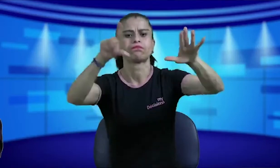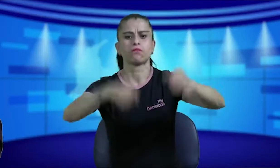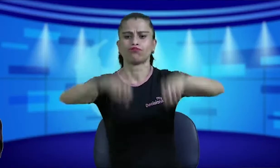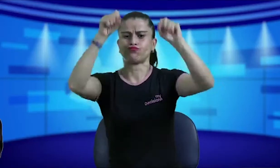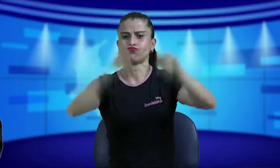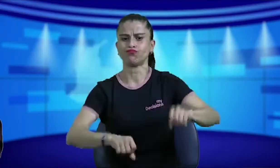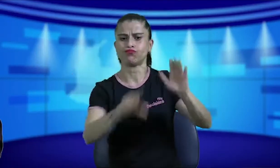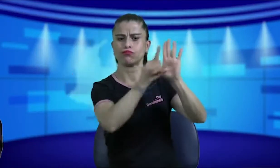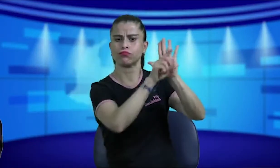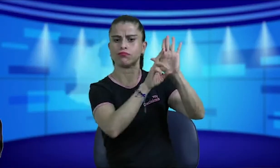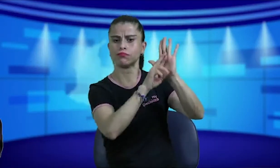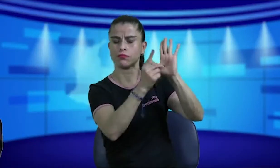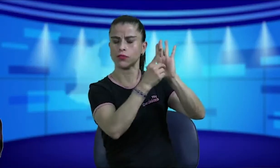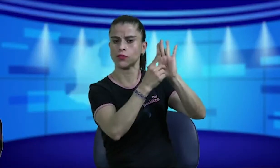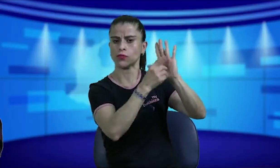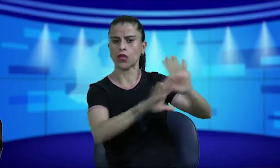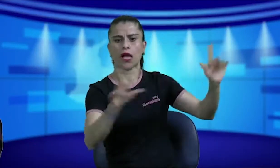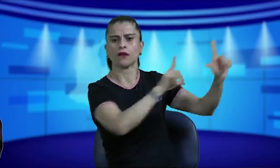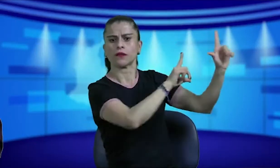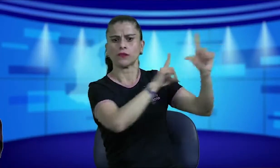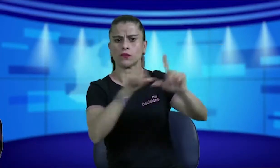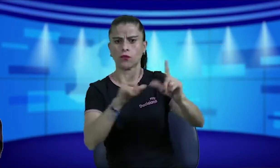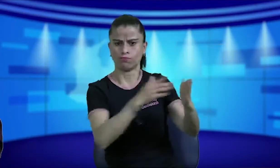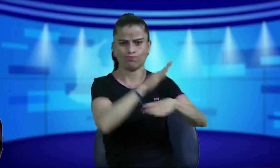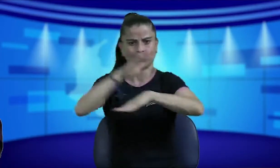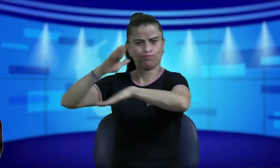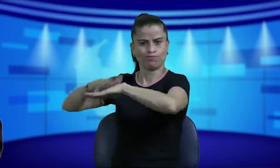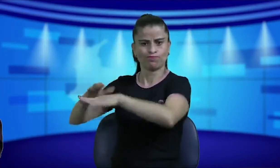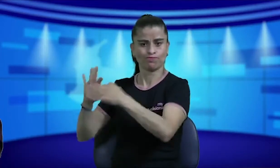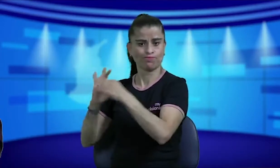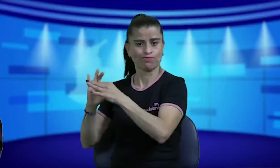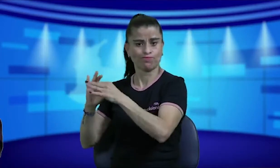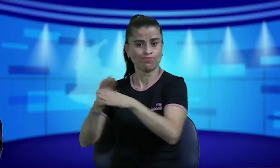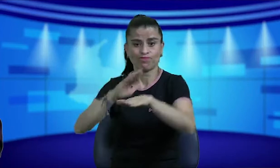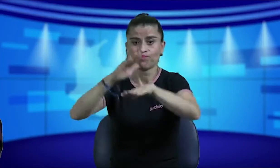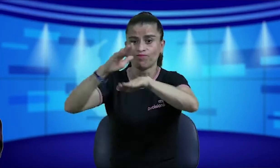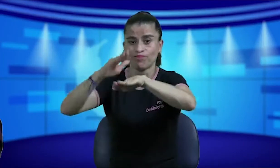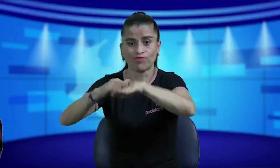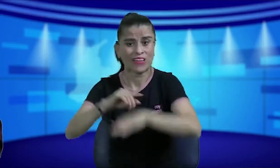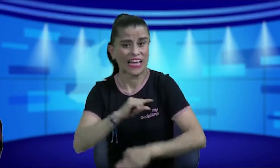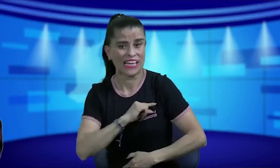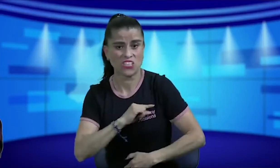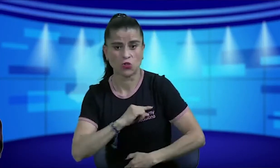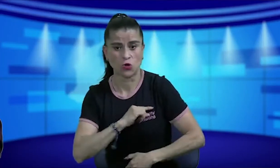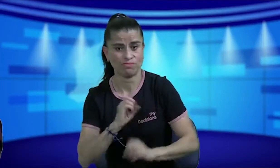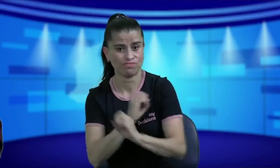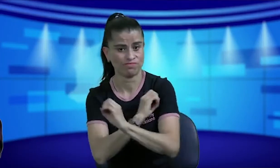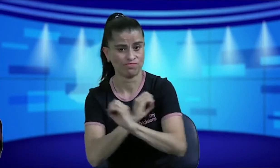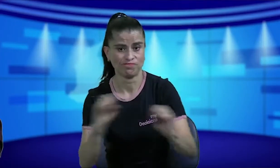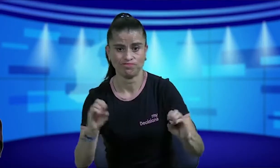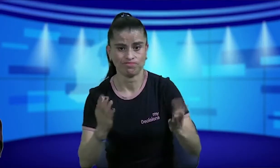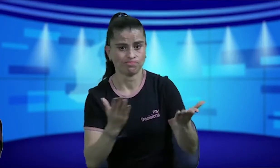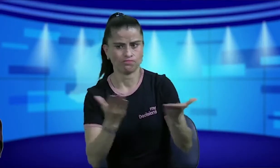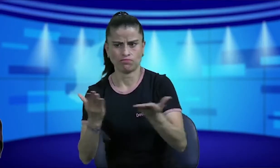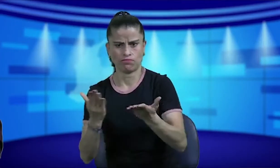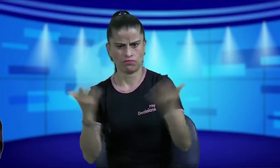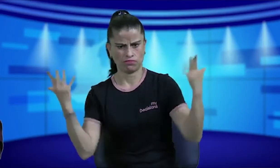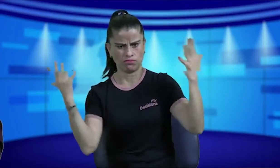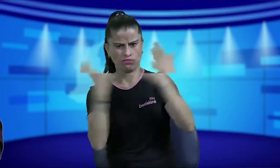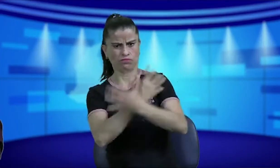y así lo publicaran como si así se aprobara esta resolución pero pues no se le avisó a Penascol ni a Linsor